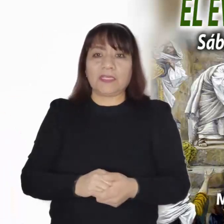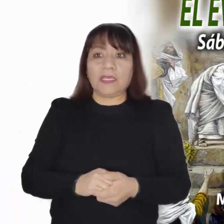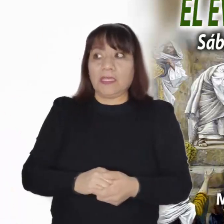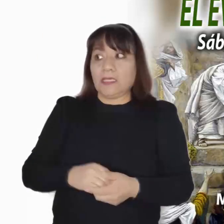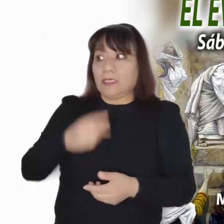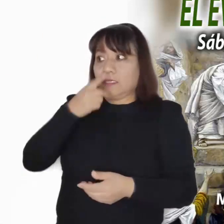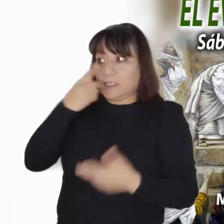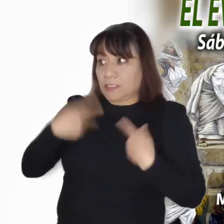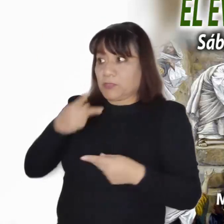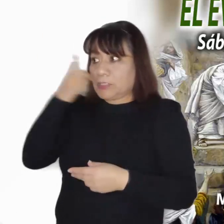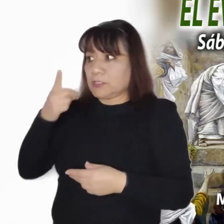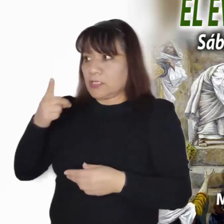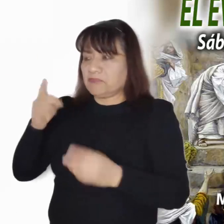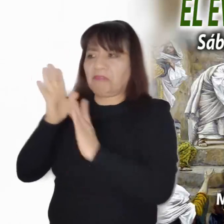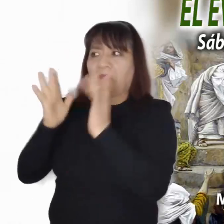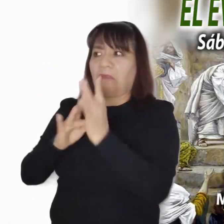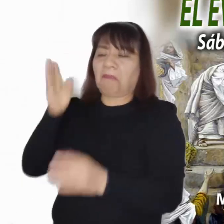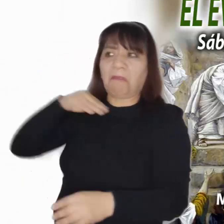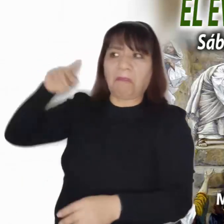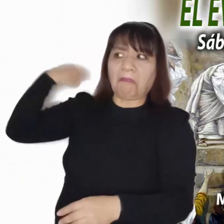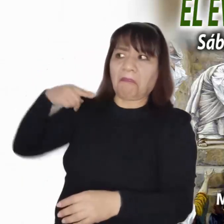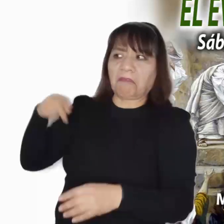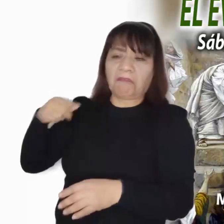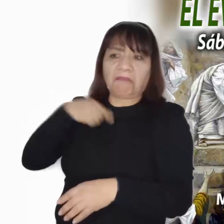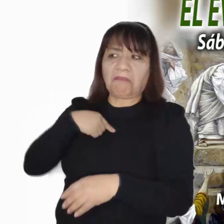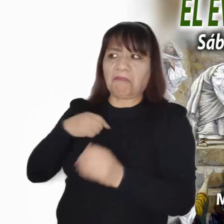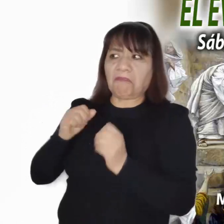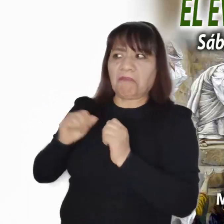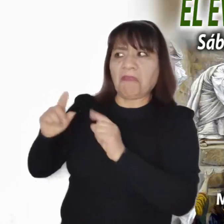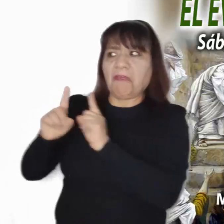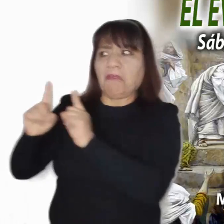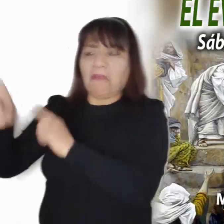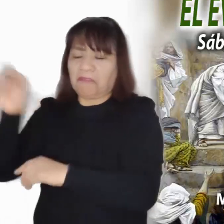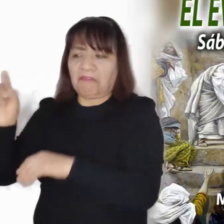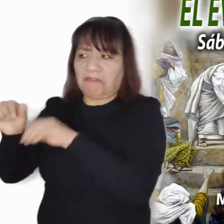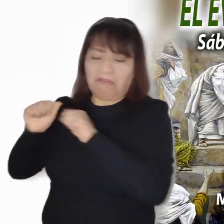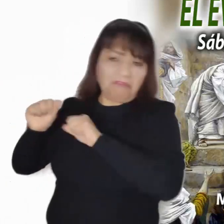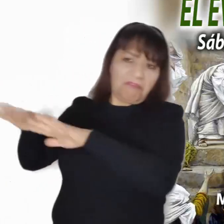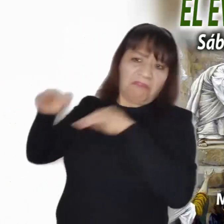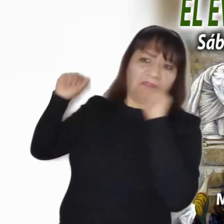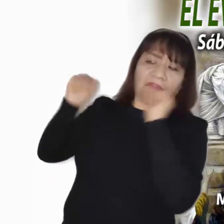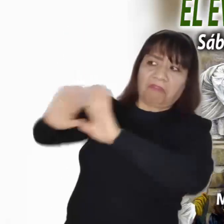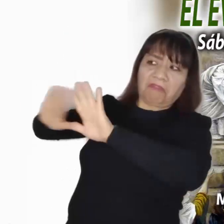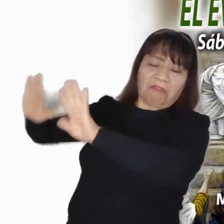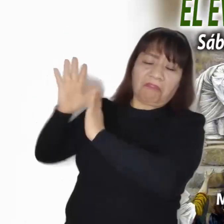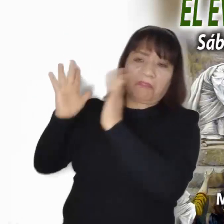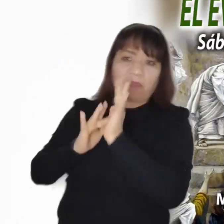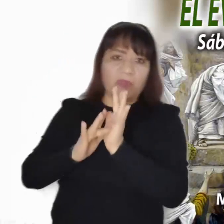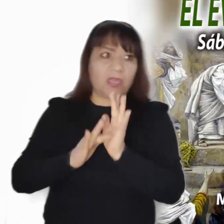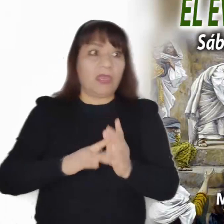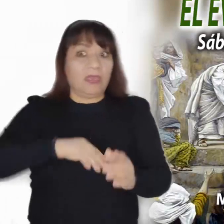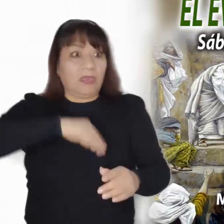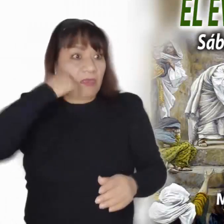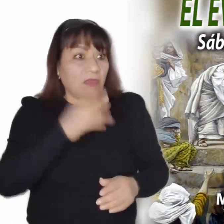se apartan de él y justifican su rechazo para no seguirlo y poder continuar un camino de